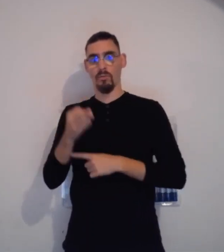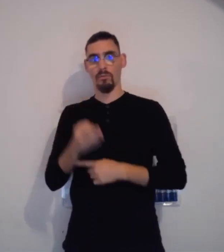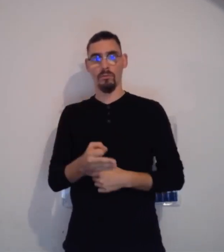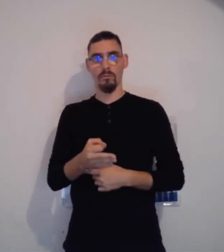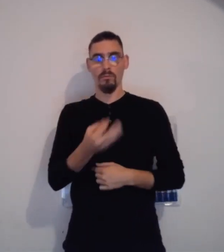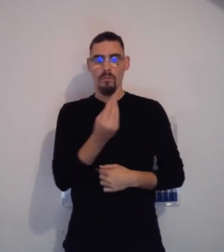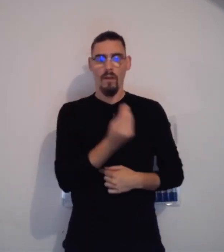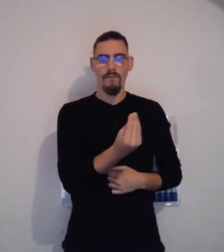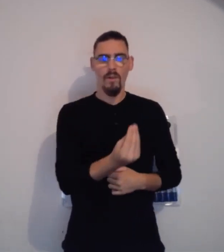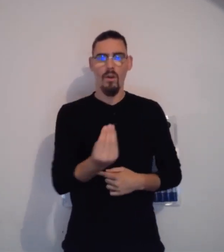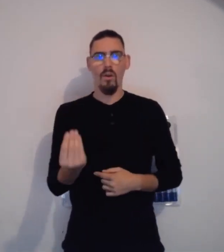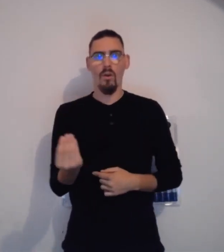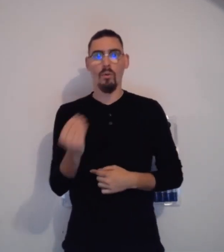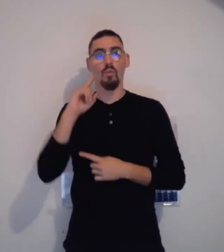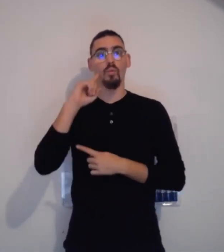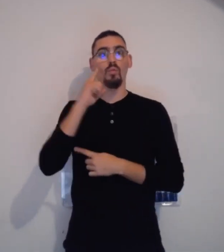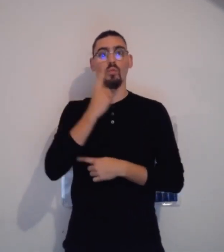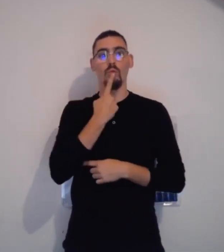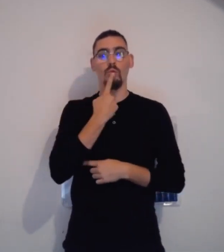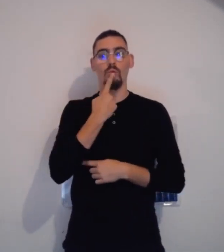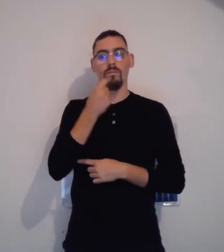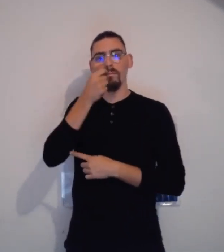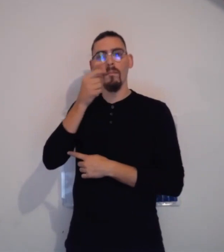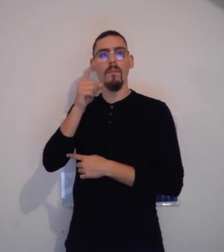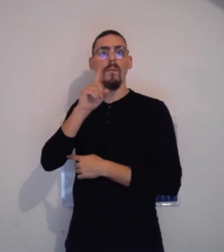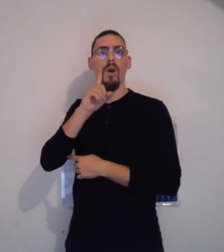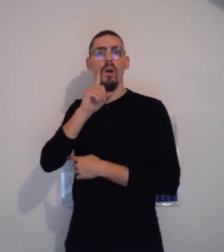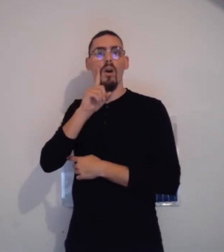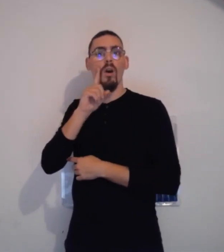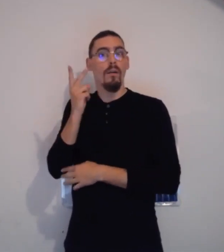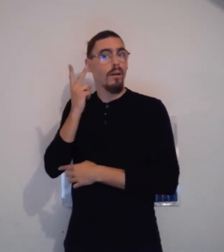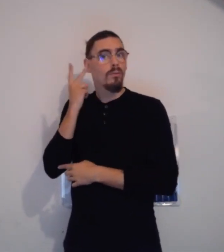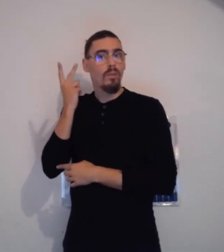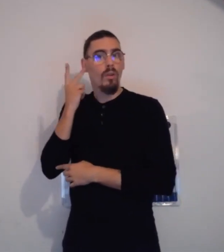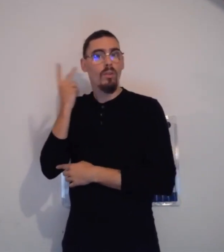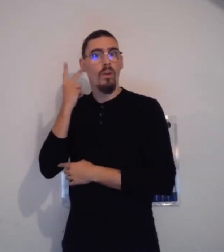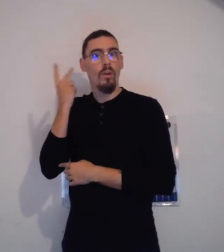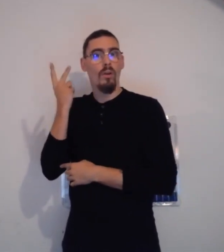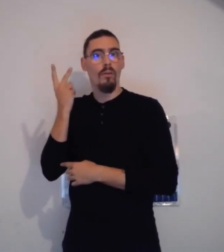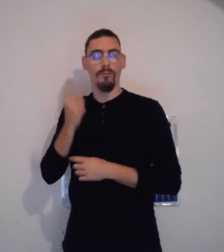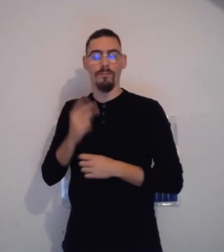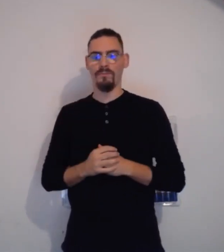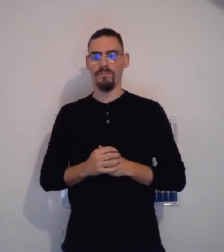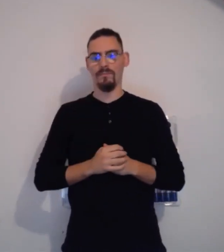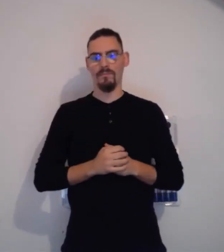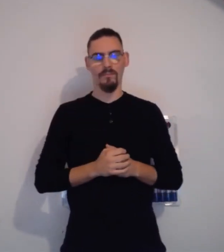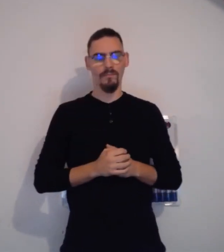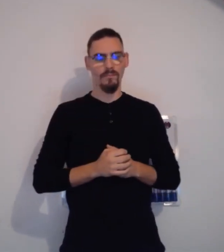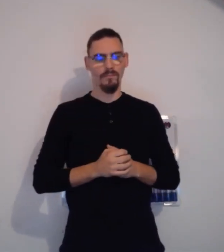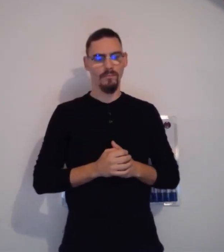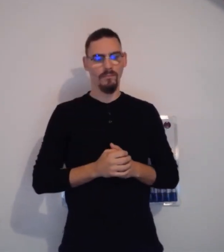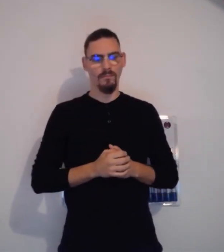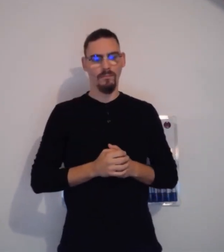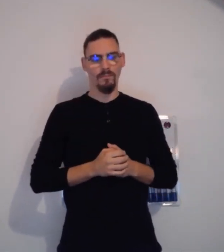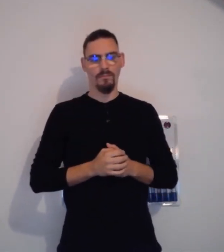Également, 80% des enfants sourds ont des parents entendants.